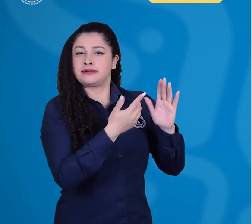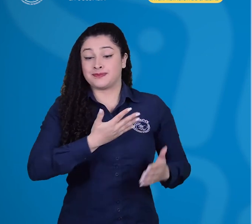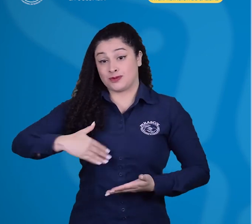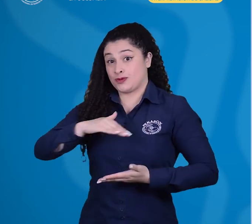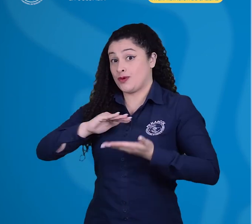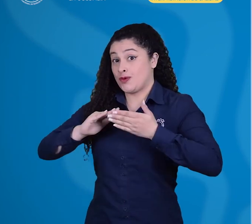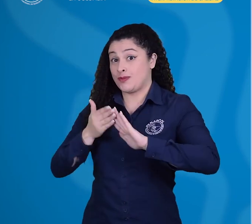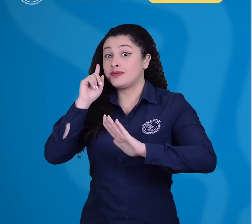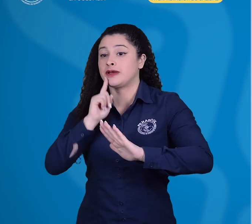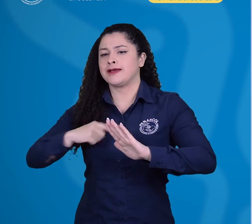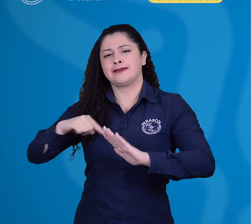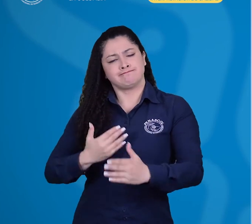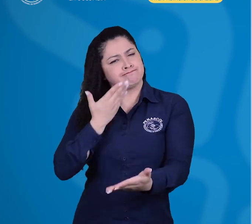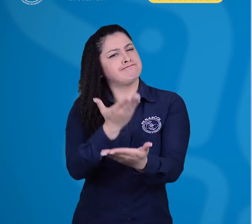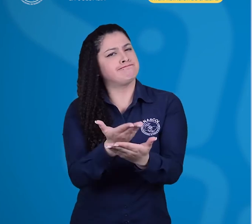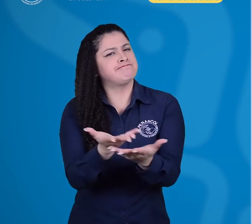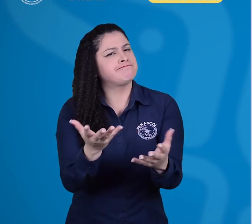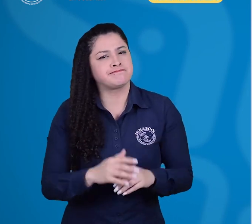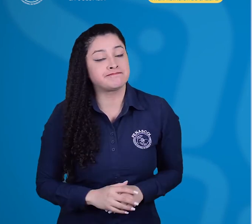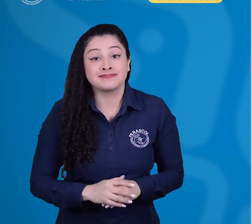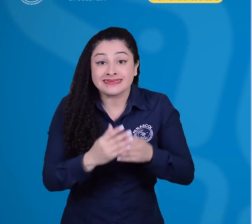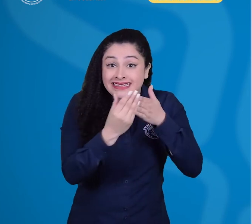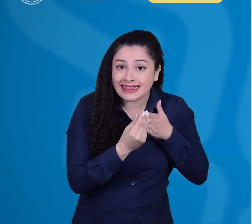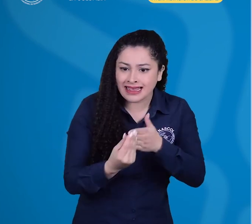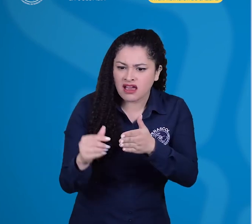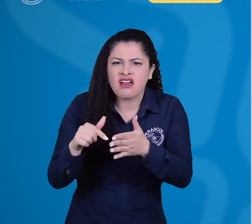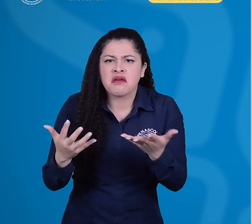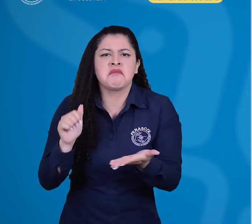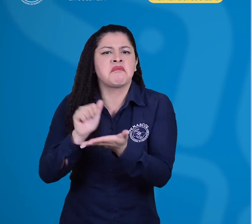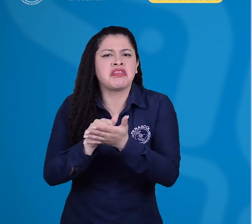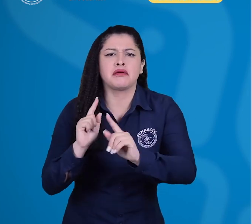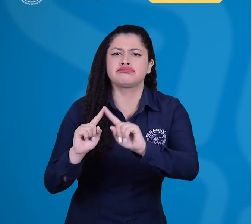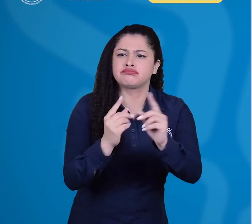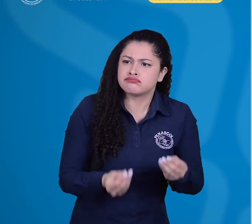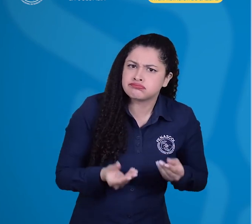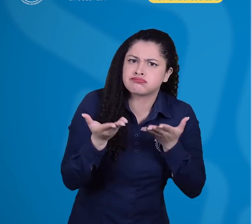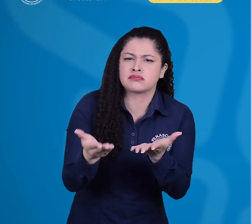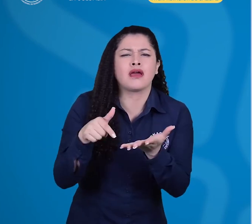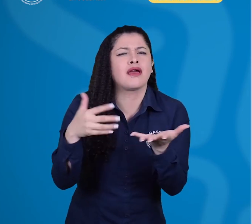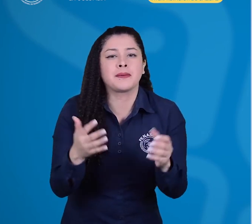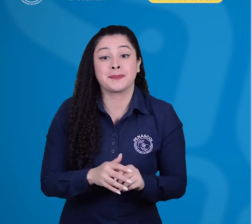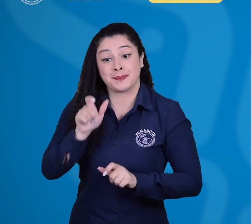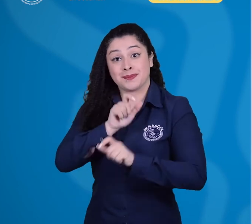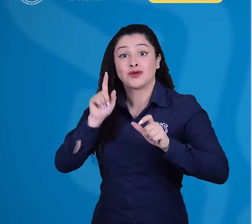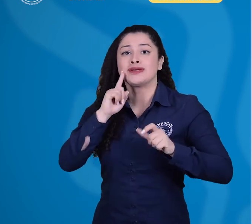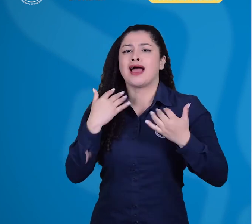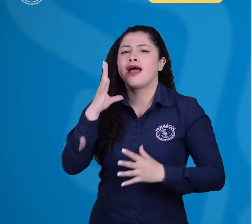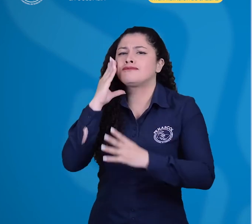comunidad sorda la creación de guías y otros materiales que sistematicen a través de recolección de casos